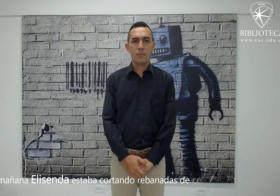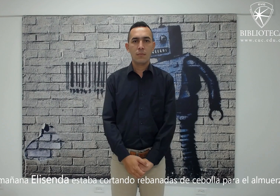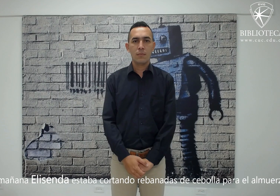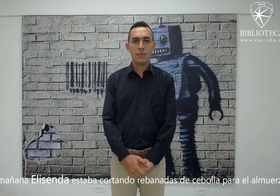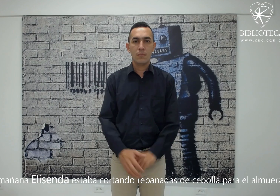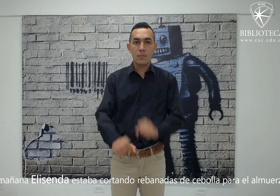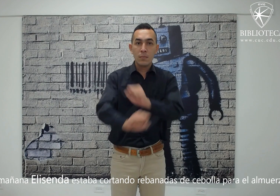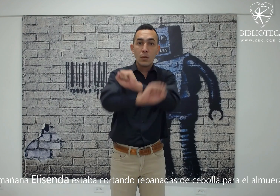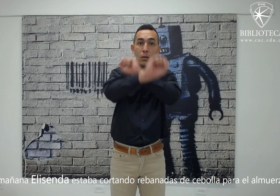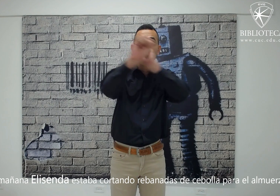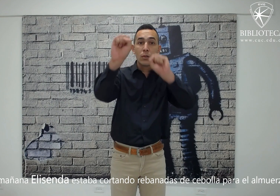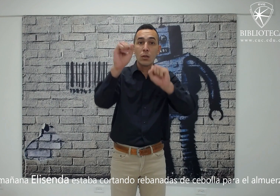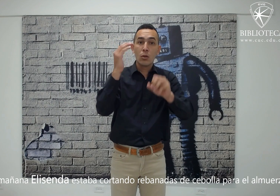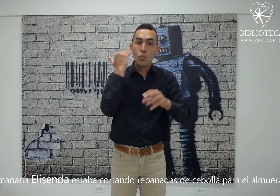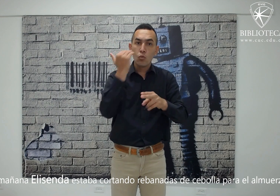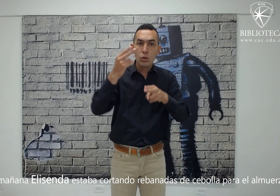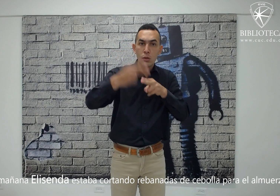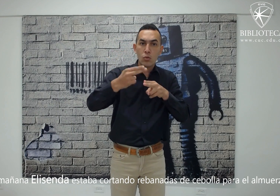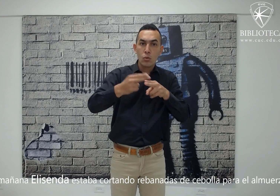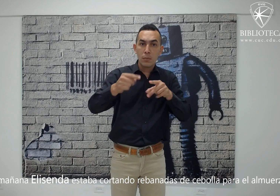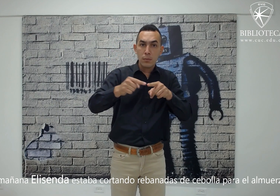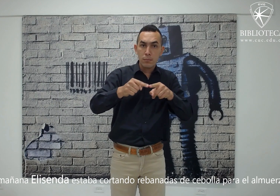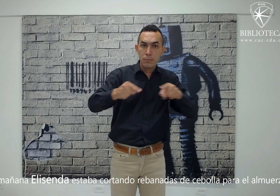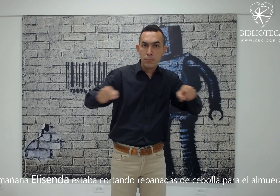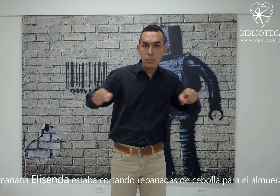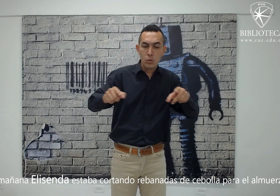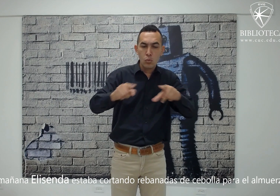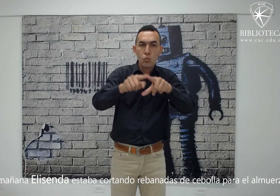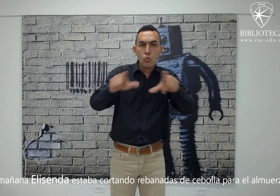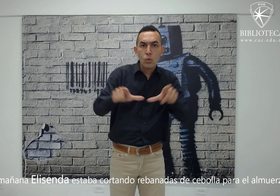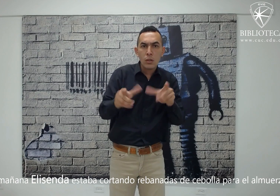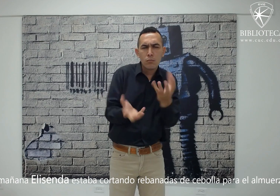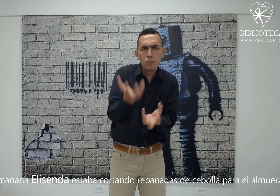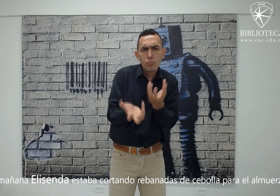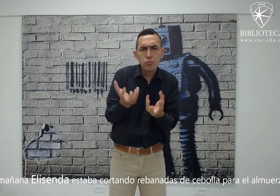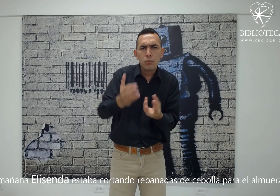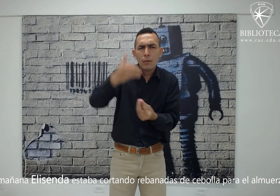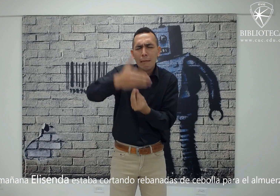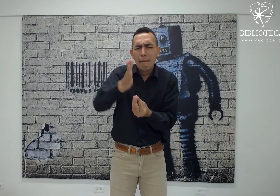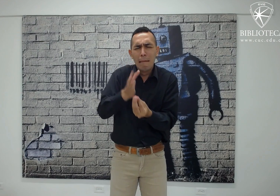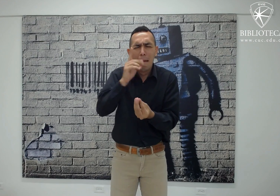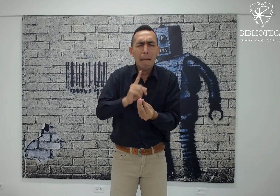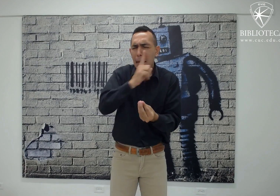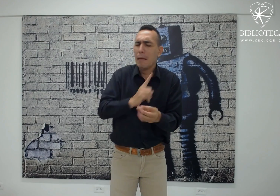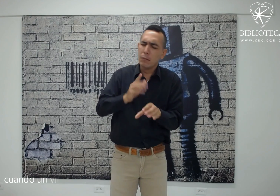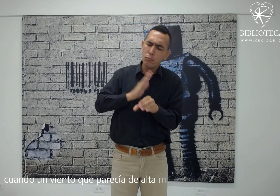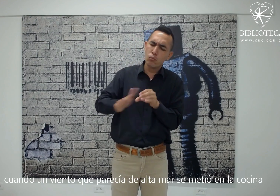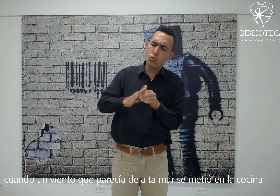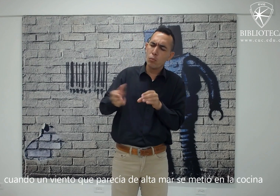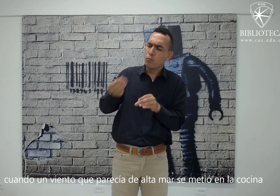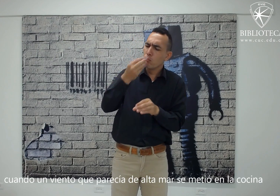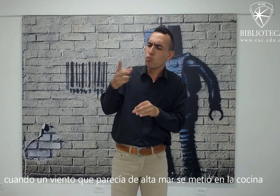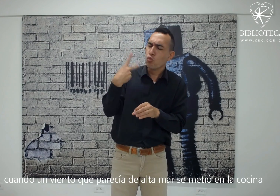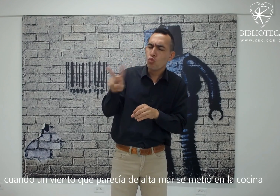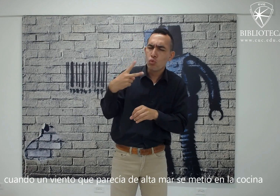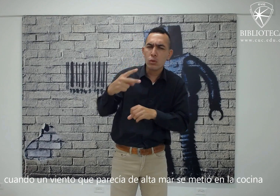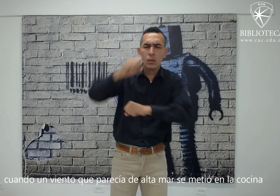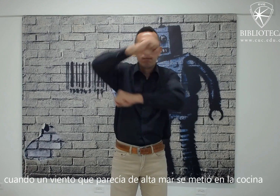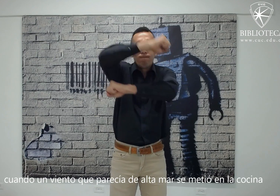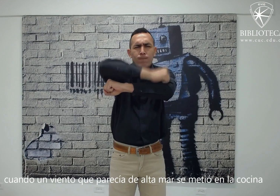una mañana licenda estaba cortando rebanadas de cebolla para el almuerzo cuando un viento que parecía de alta